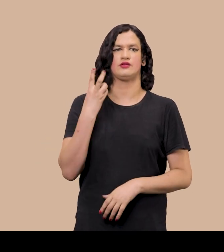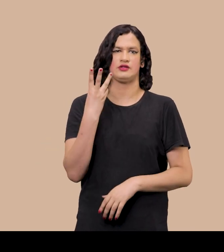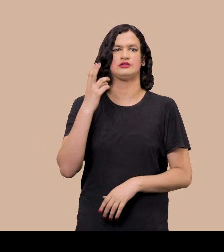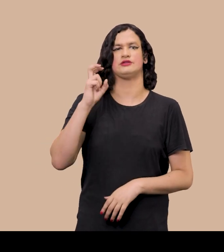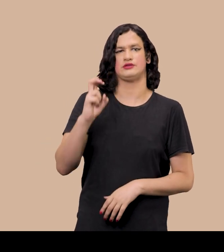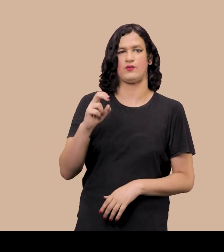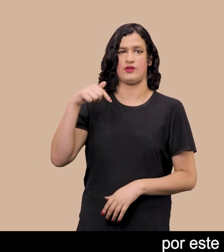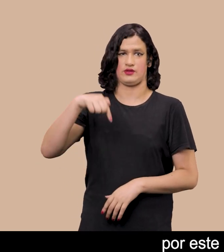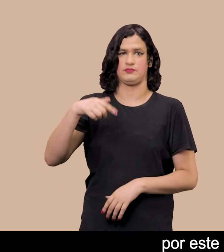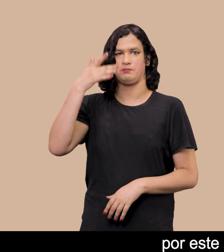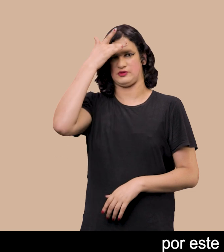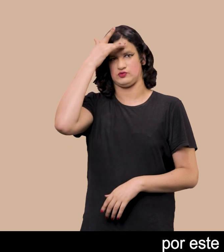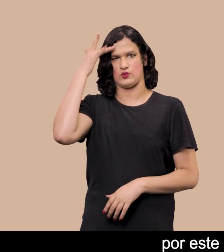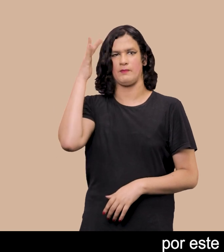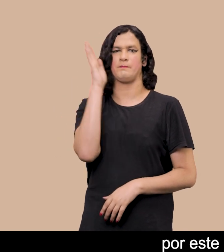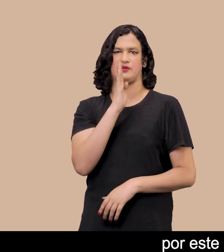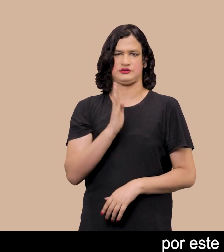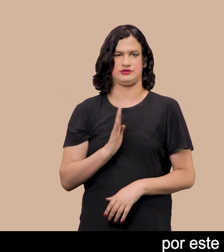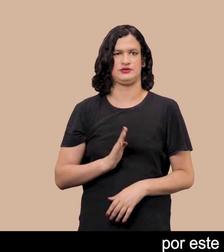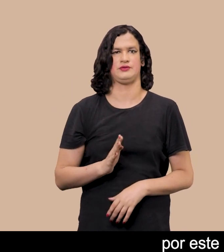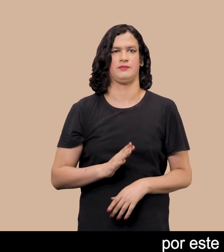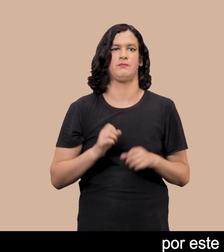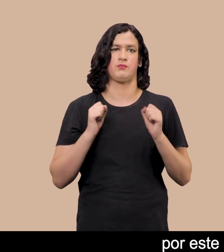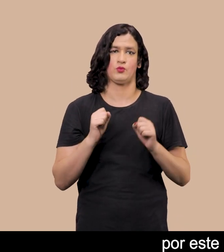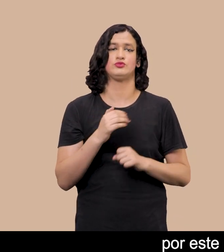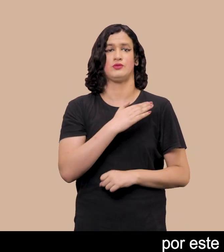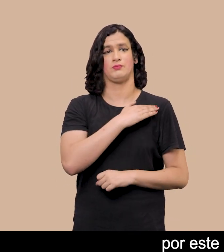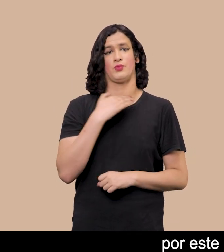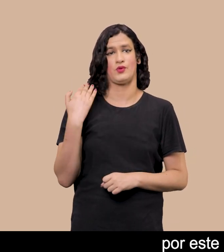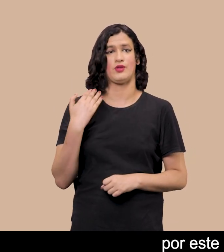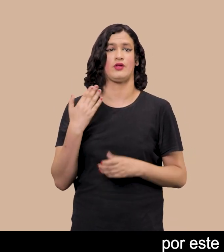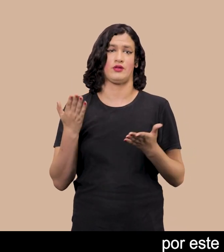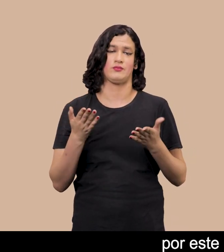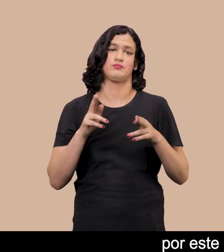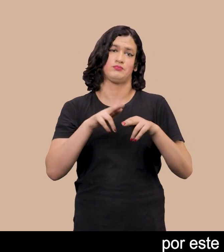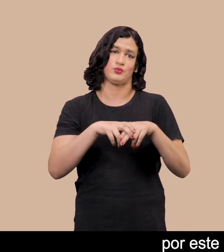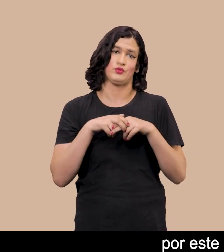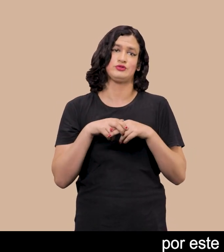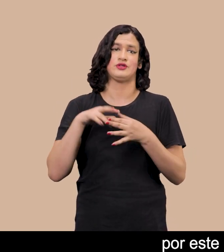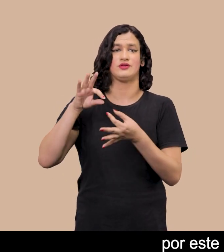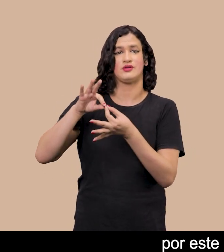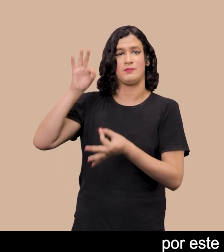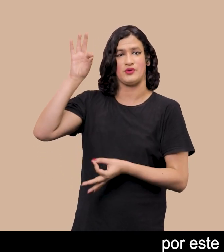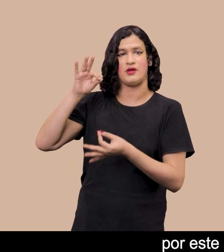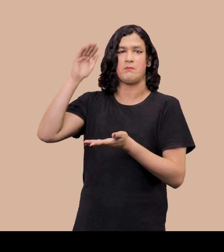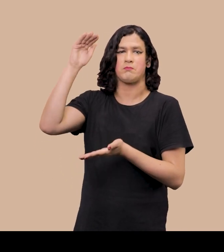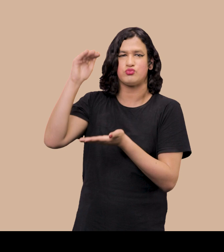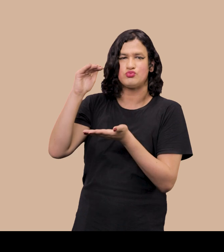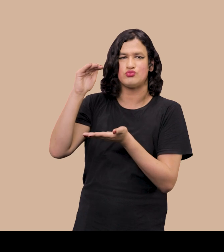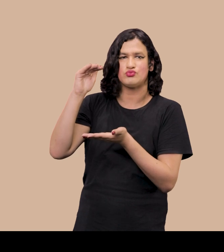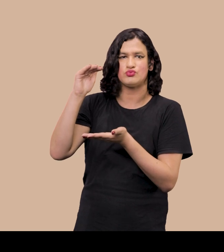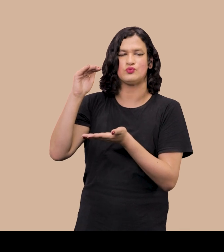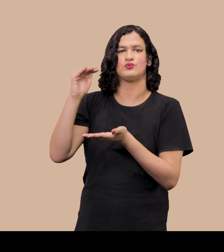transgêneros no Brasil Por este motivo As obras são feitas em telas com cerca de 30 centímetros